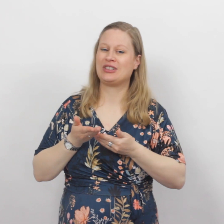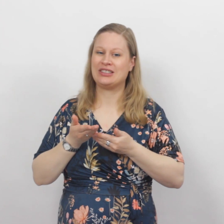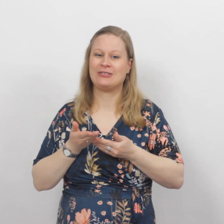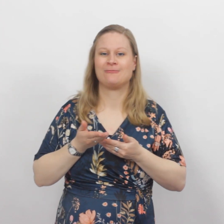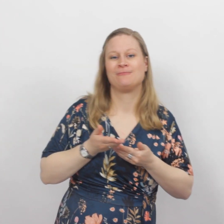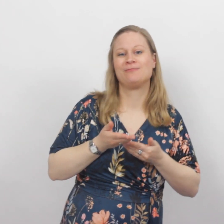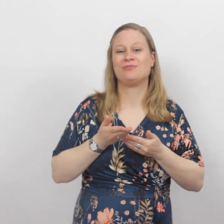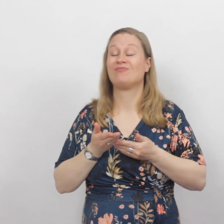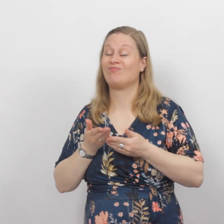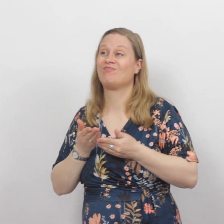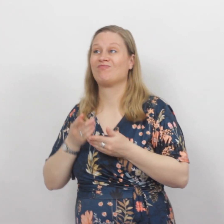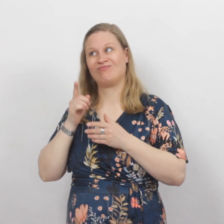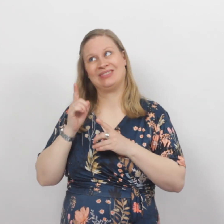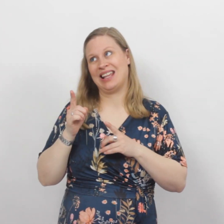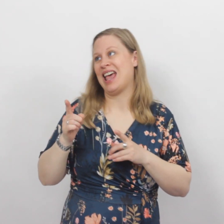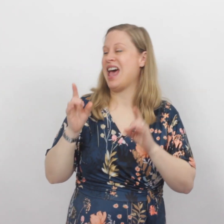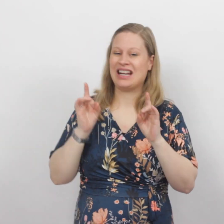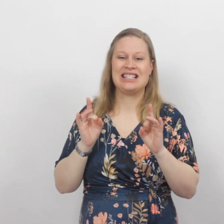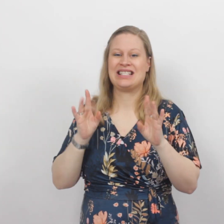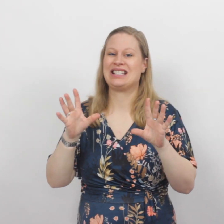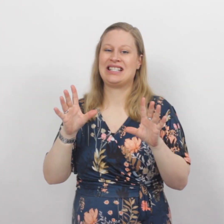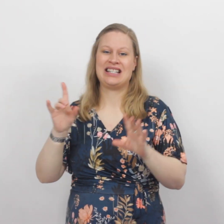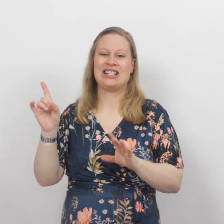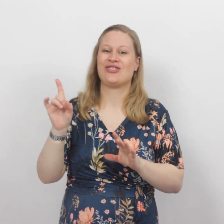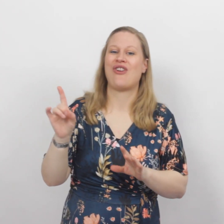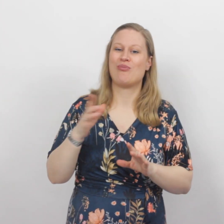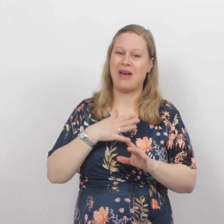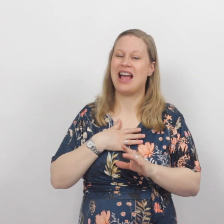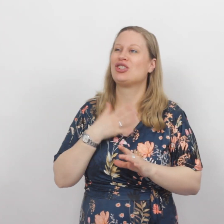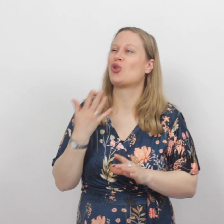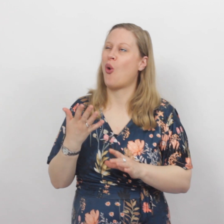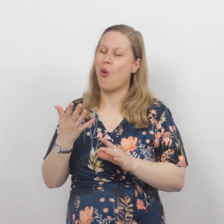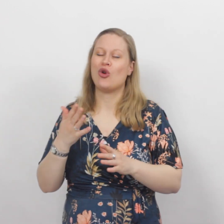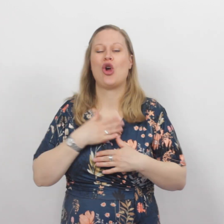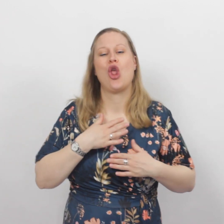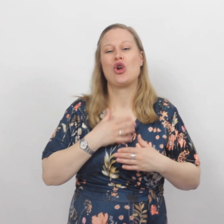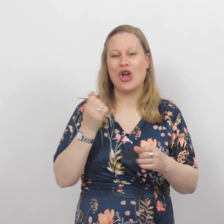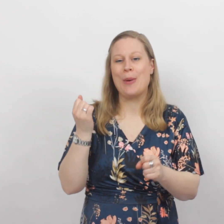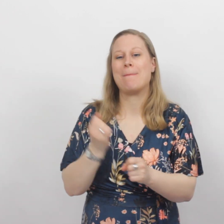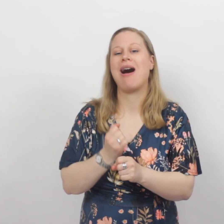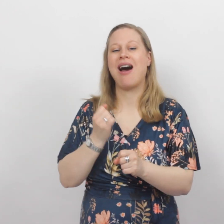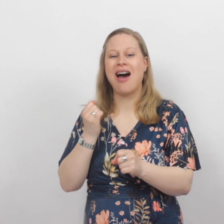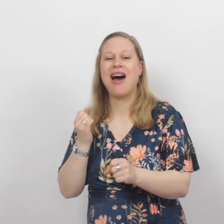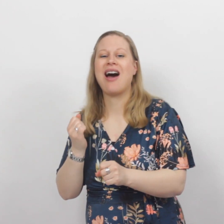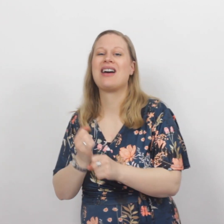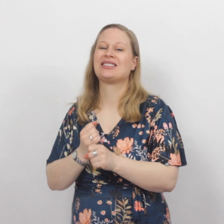Er is niets dat mij zo gelukkig maakt